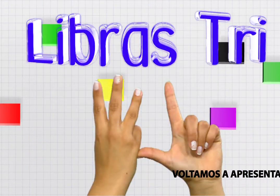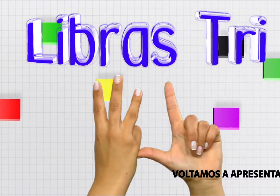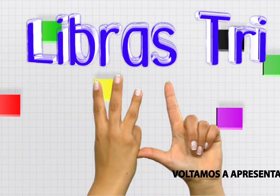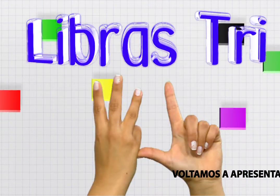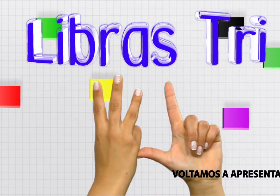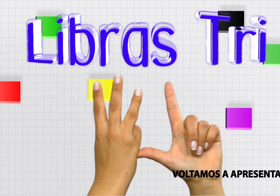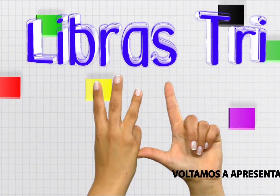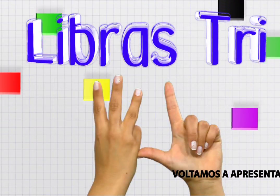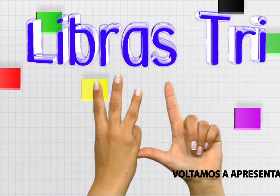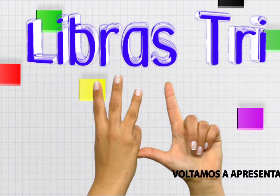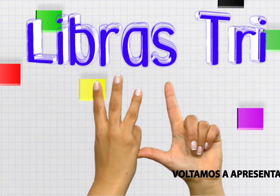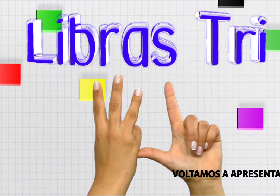Librastri